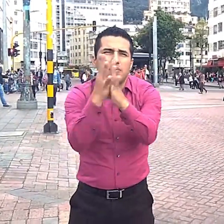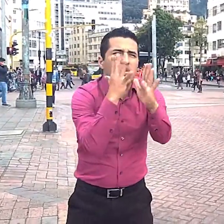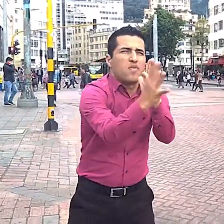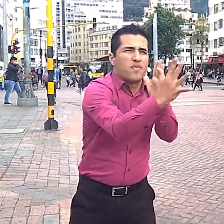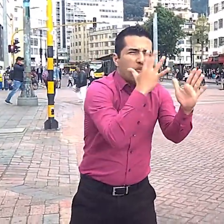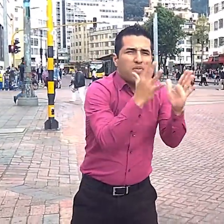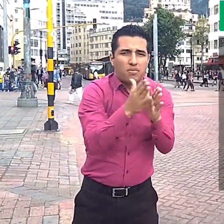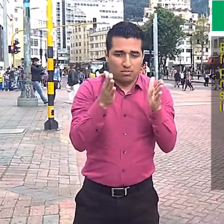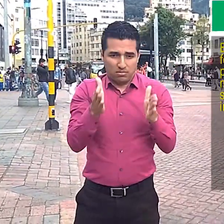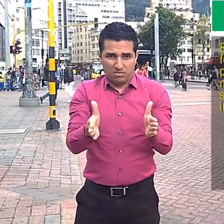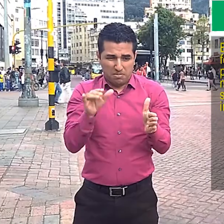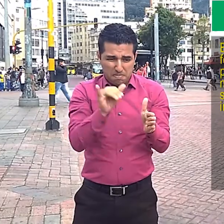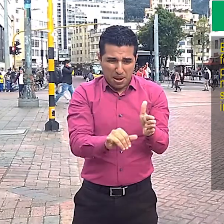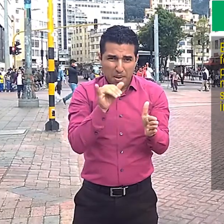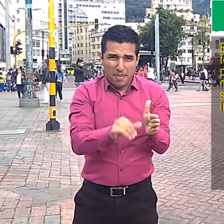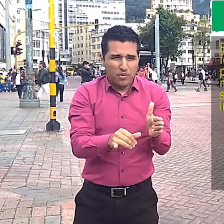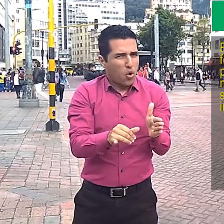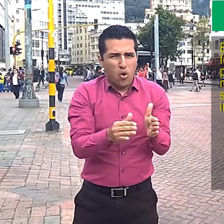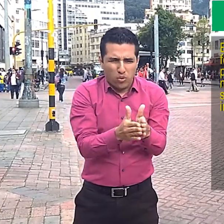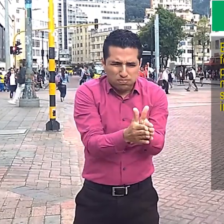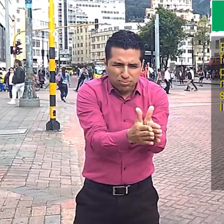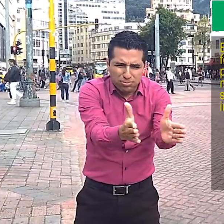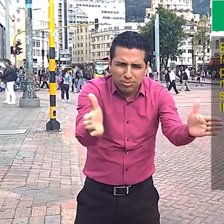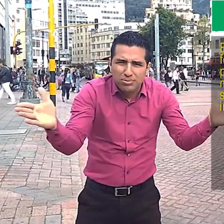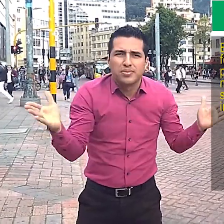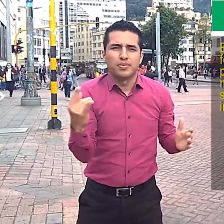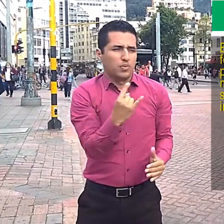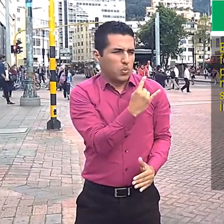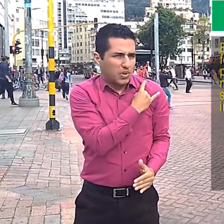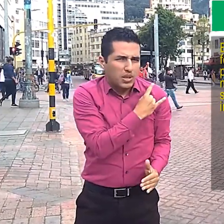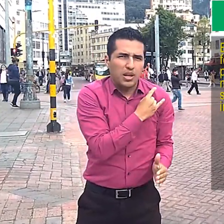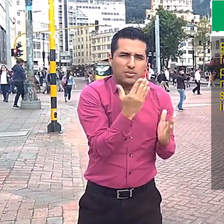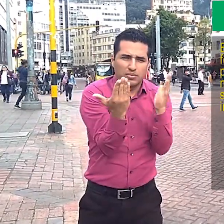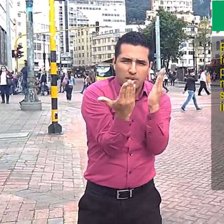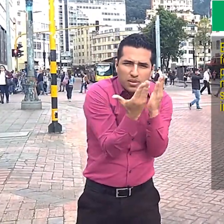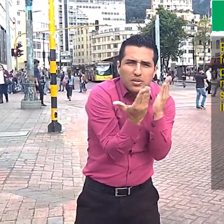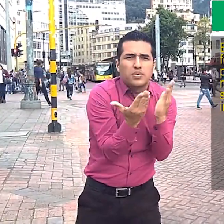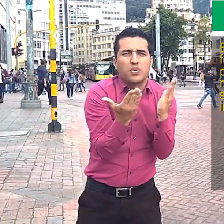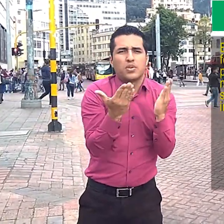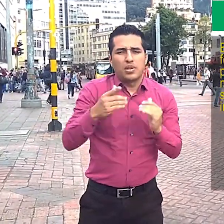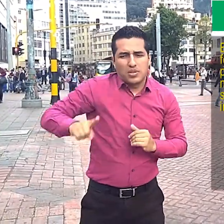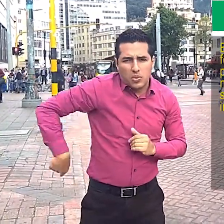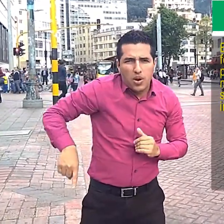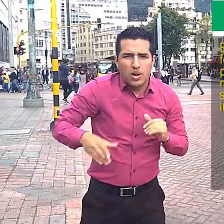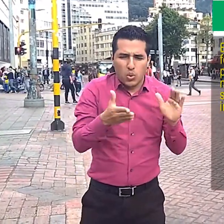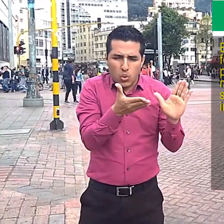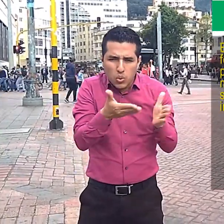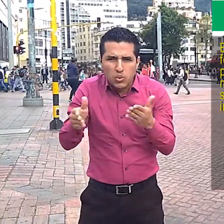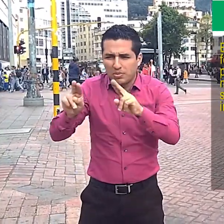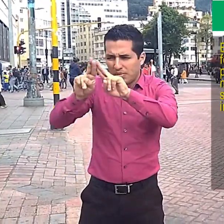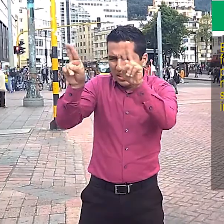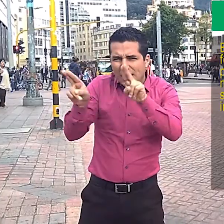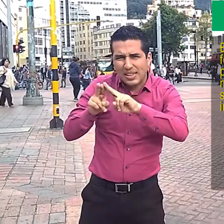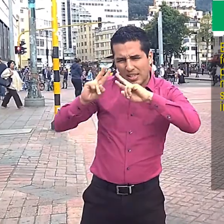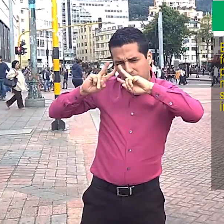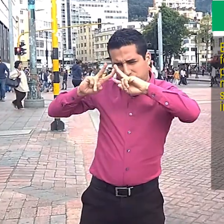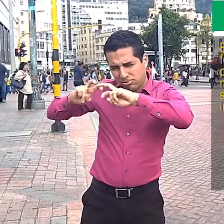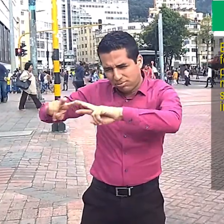Aprendizaje permanente. El acceso a la educación, a la formación continua y al desarrollo